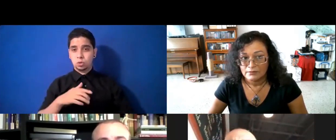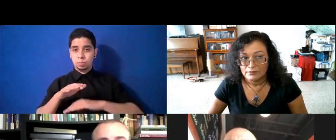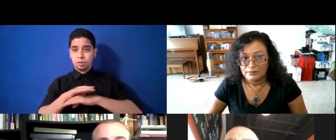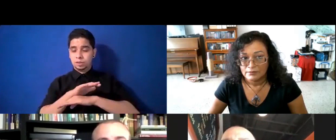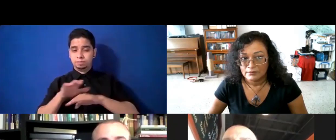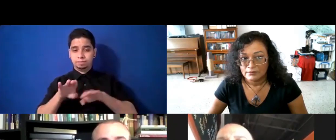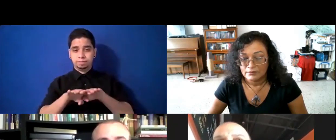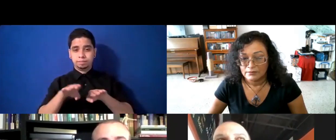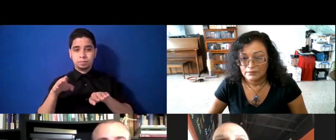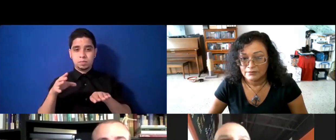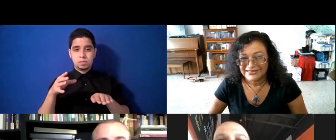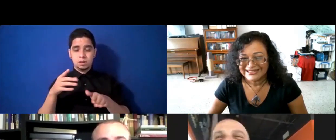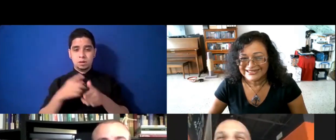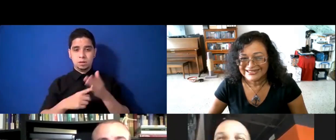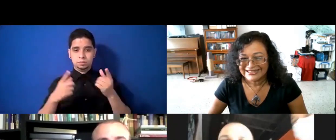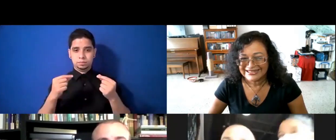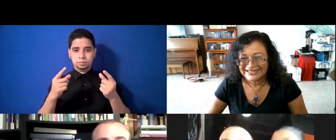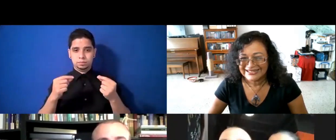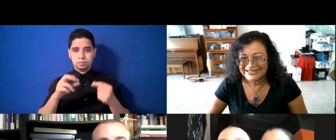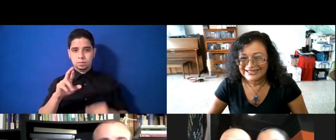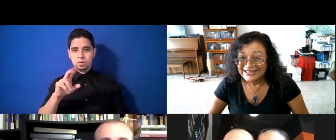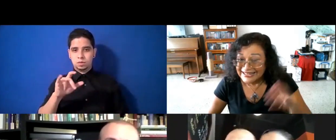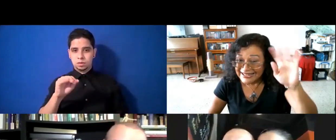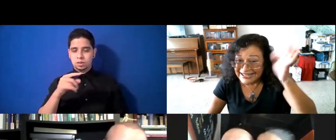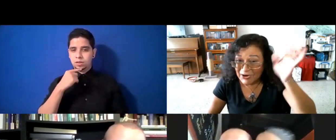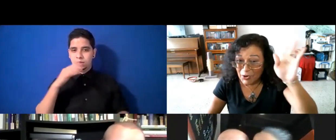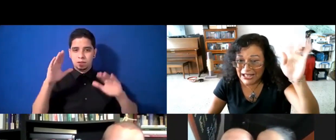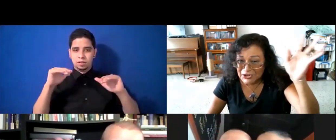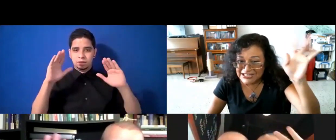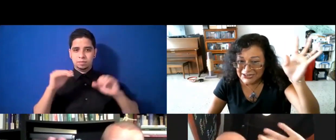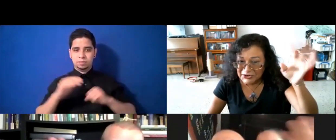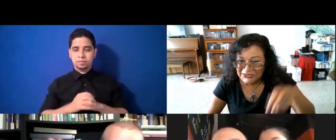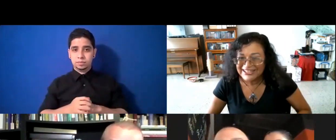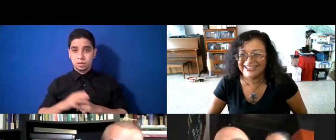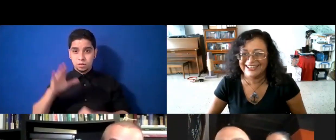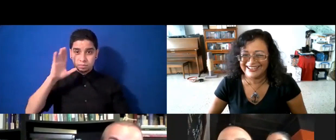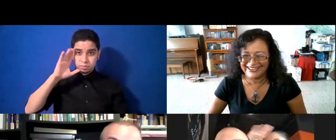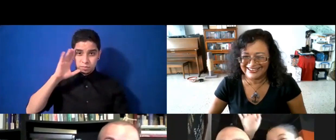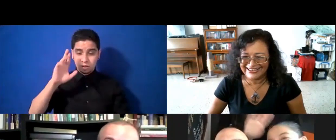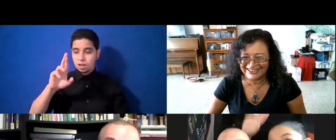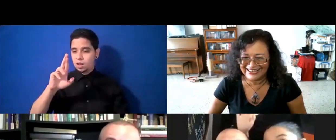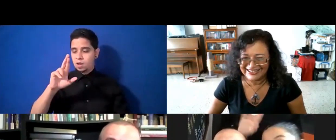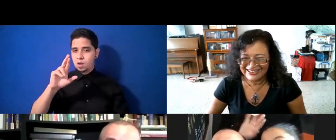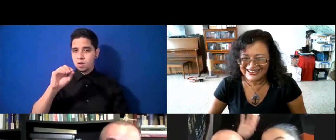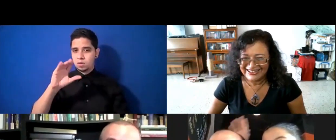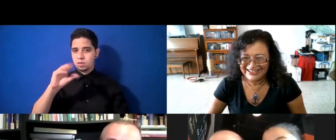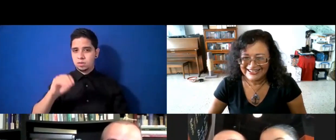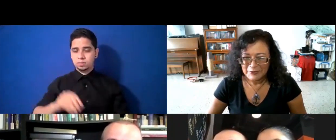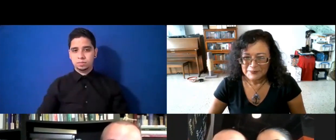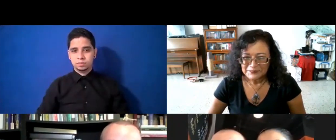aquí está Rocío, que se está despidiendo. Hola Rocío, hola. Tiene un ensayo, un ensayo de